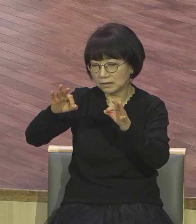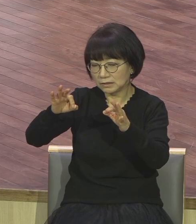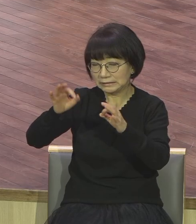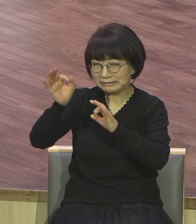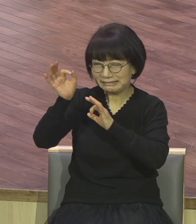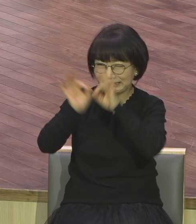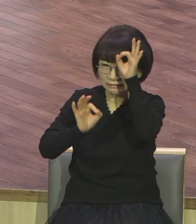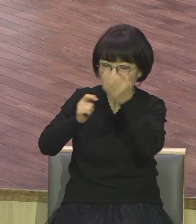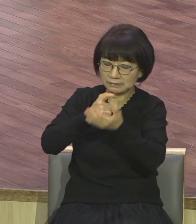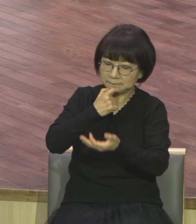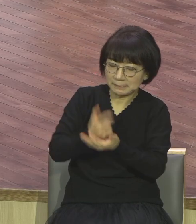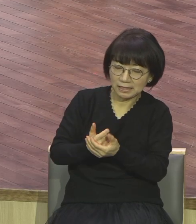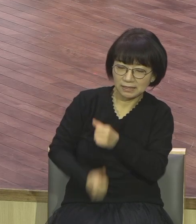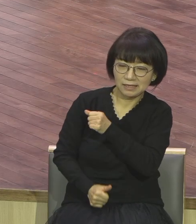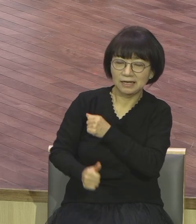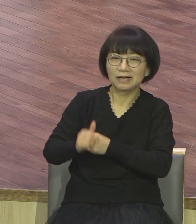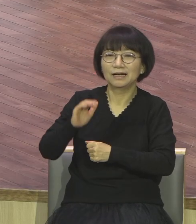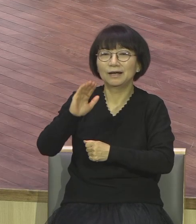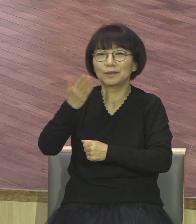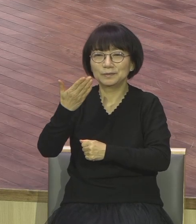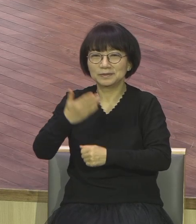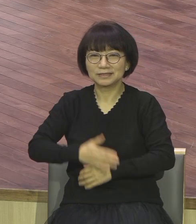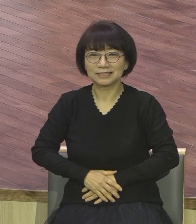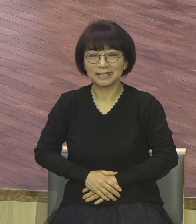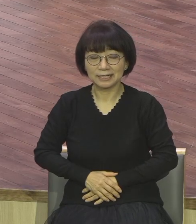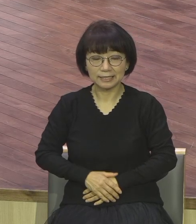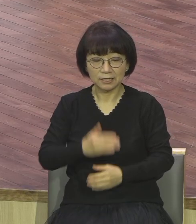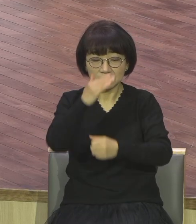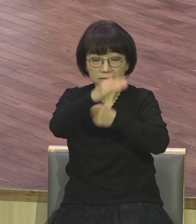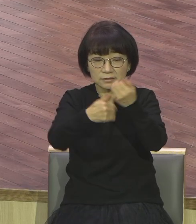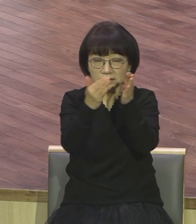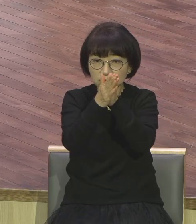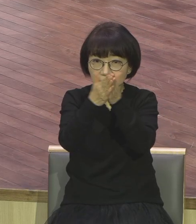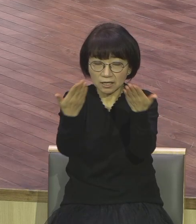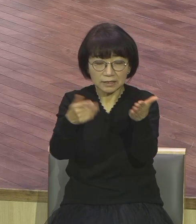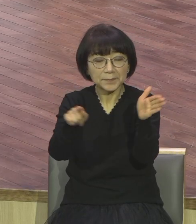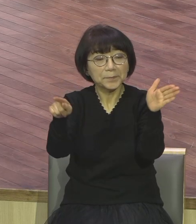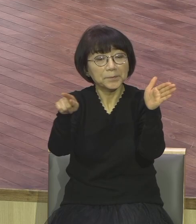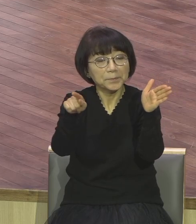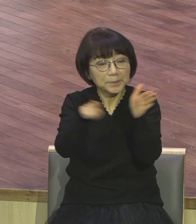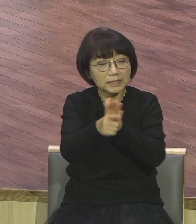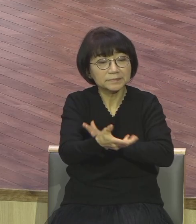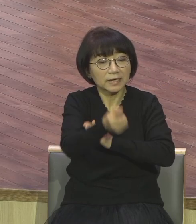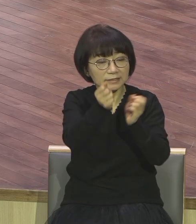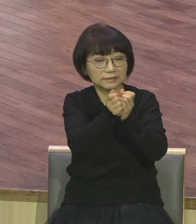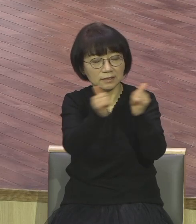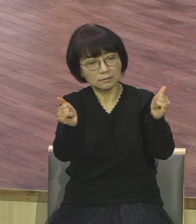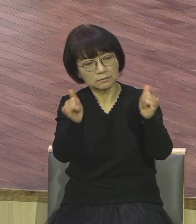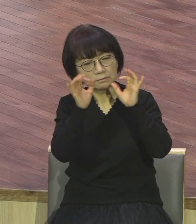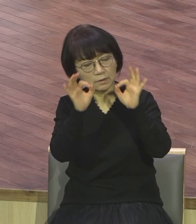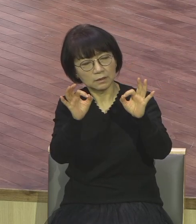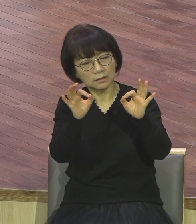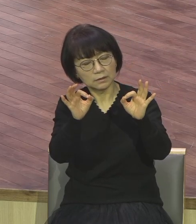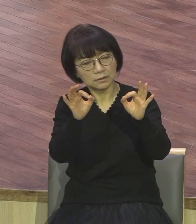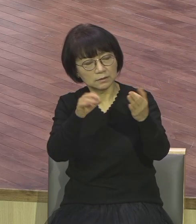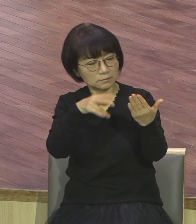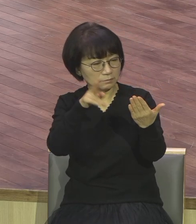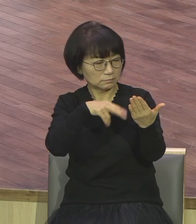속아요 성경에 나오는 믿음의 인물들을 보세요 정말로 별 볼일 없는 사람들 거의